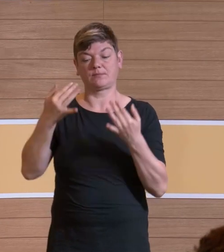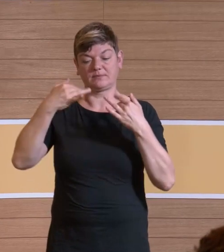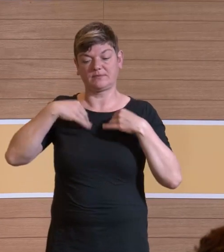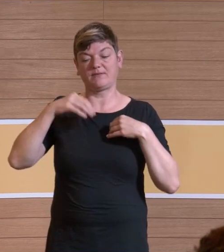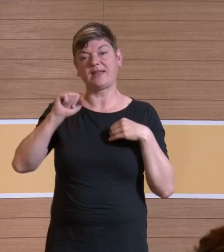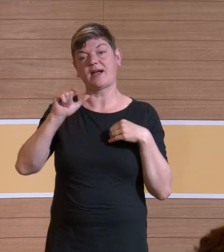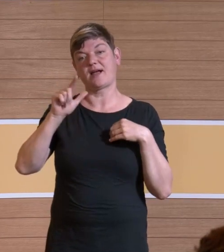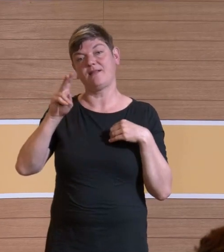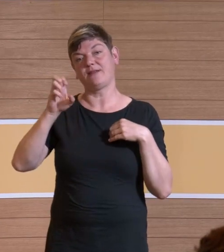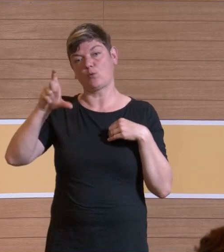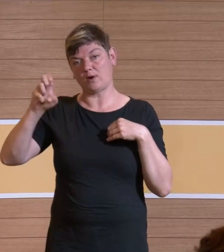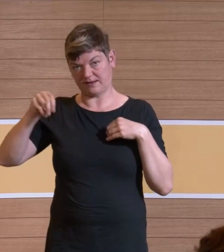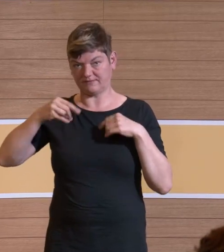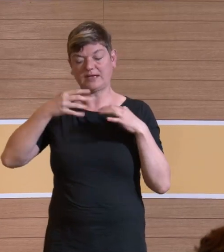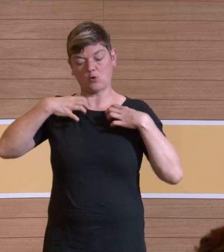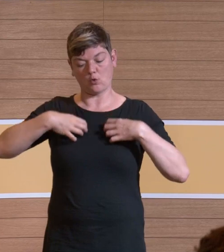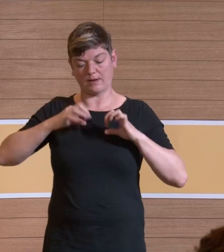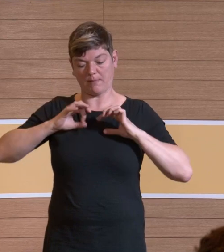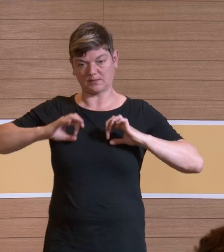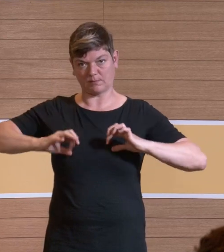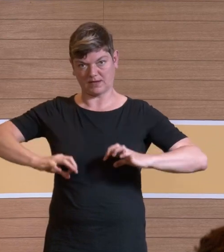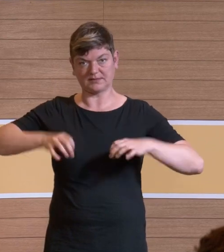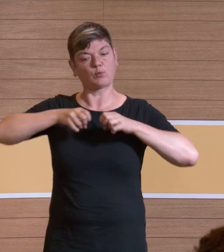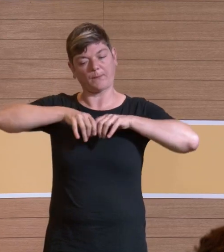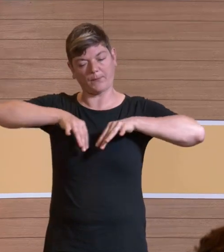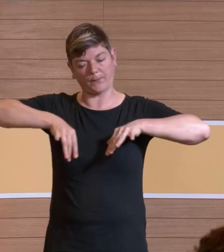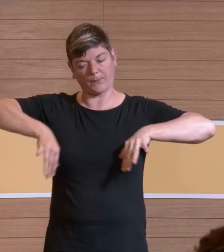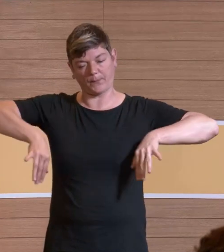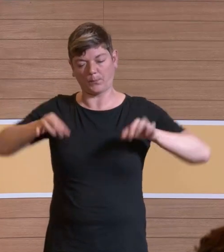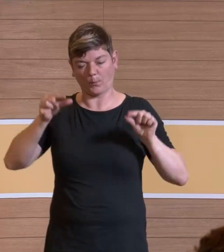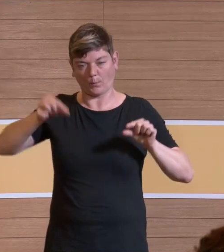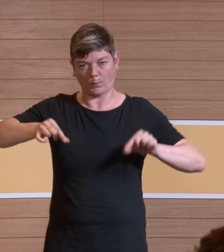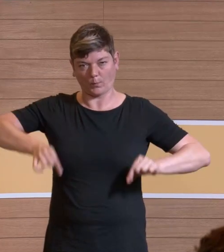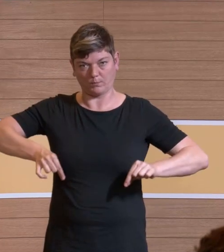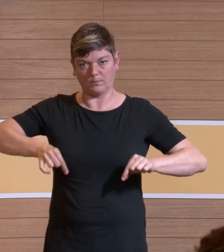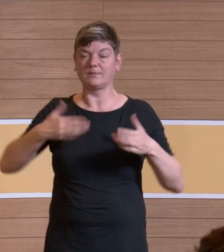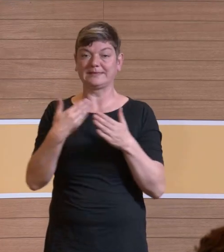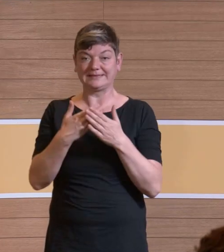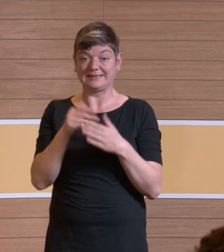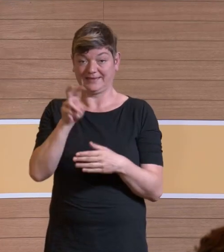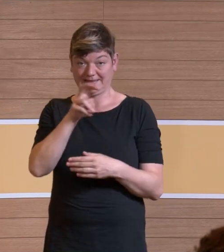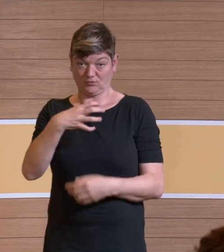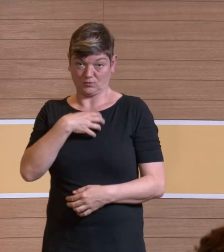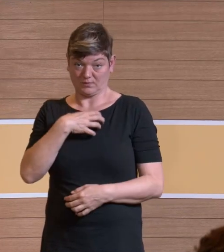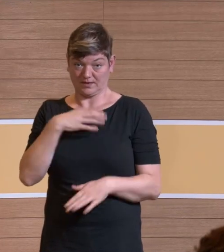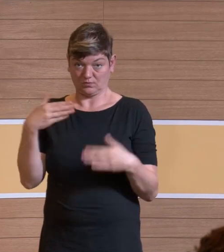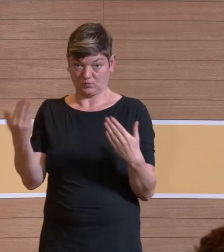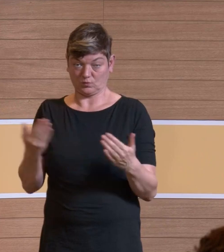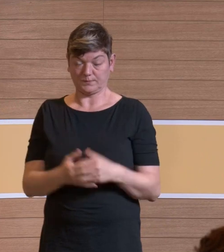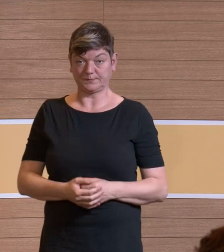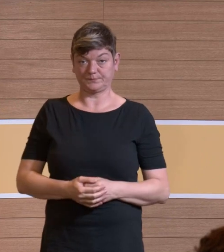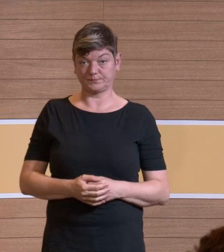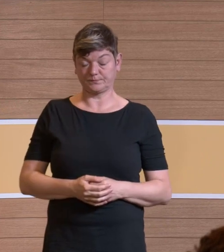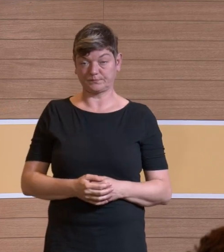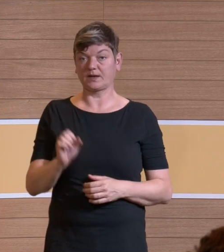vorzudringen. Das sind die Lungenbläschen. Das ist die Endaufzweigung unserer Atemwege. Und das ist ein klinisches Problem. Und zwar